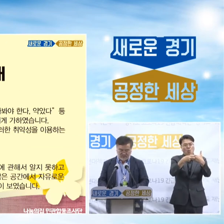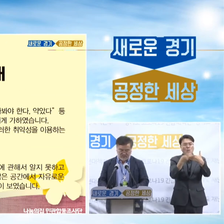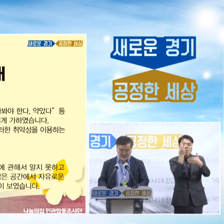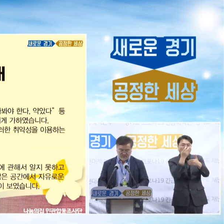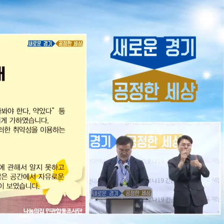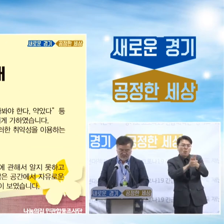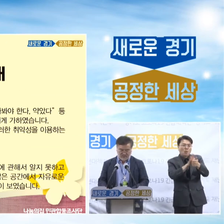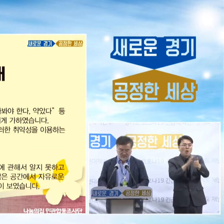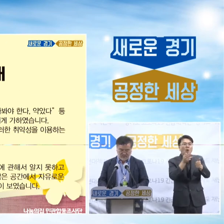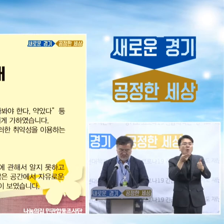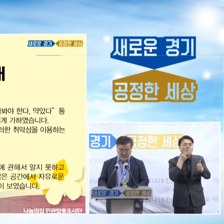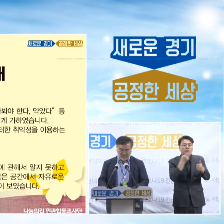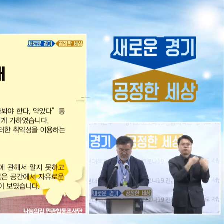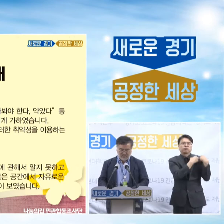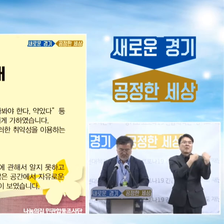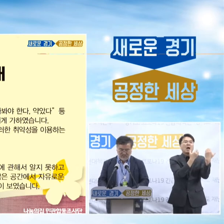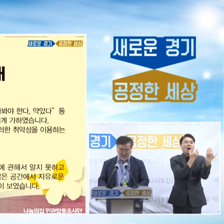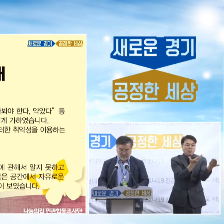발견됐습니다.